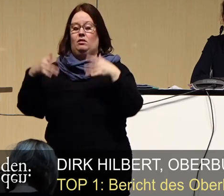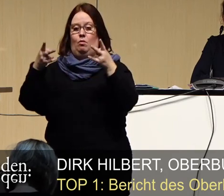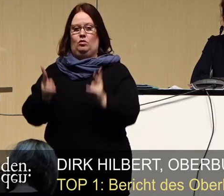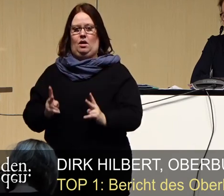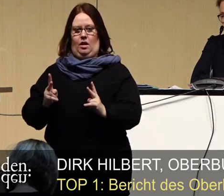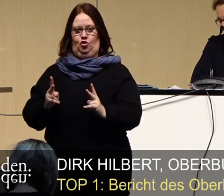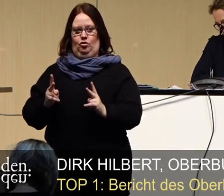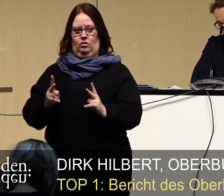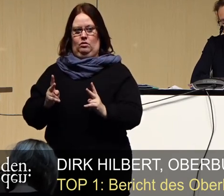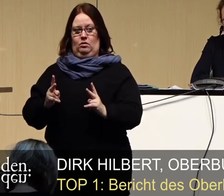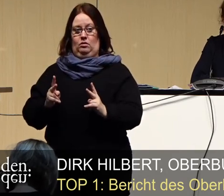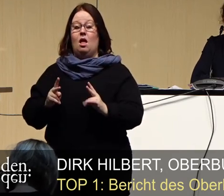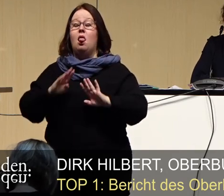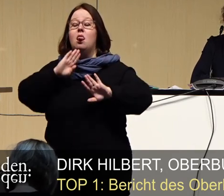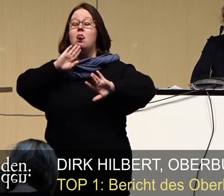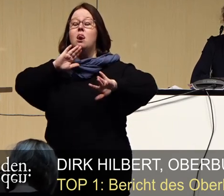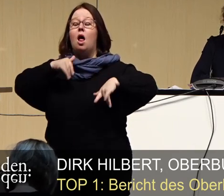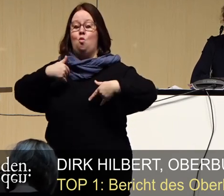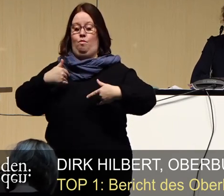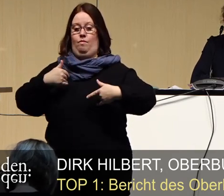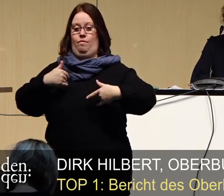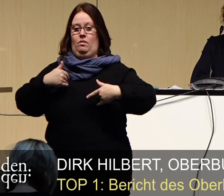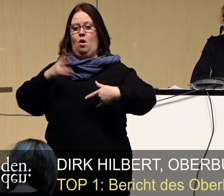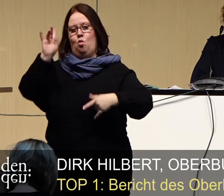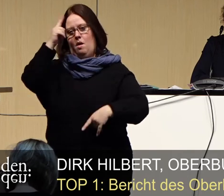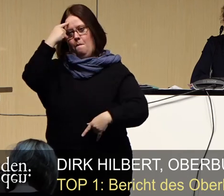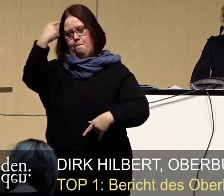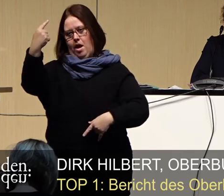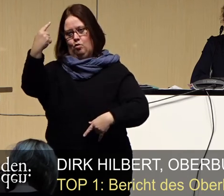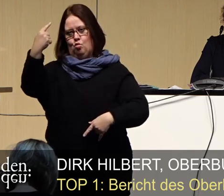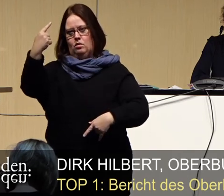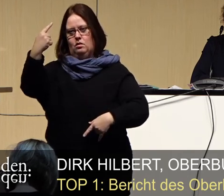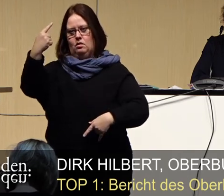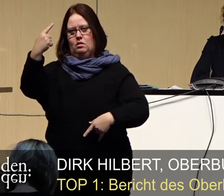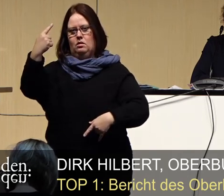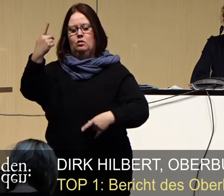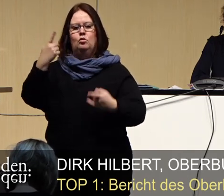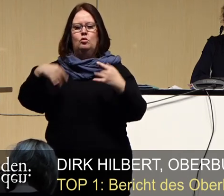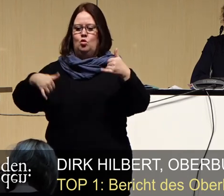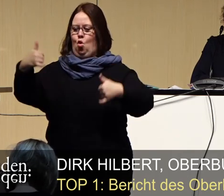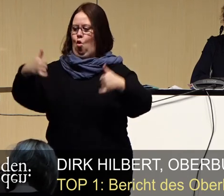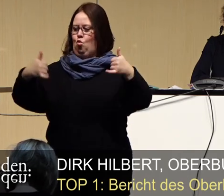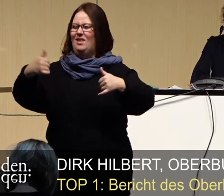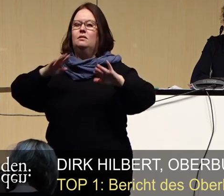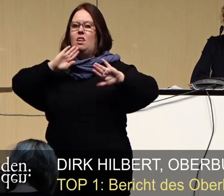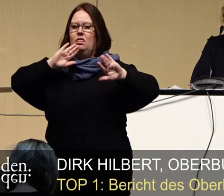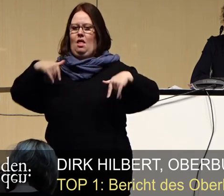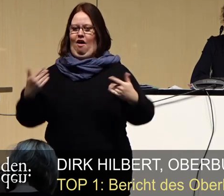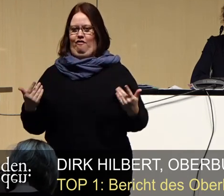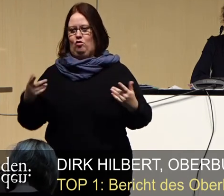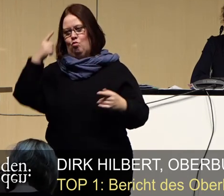erlaubt explizit, dass diese Meinungen in Konkurrenz zueinander auftreten dürfen.